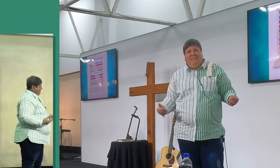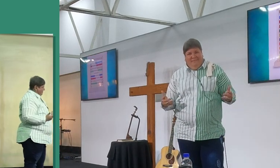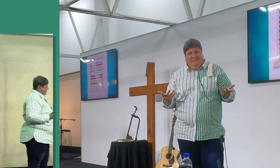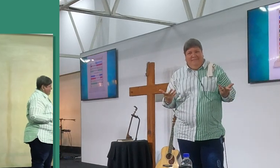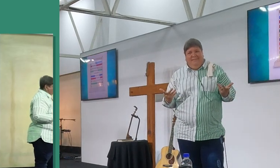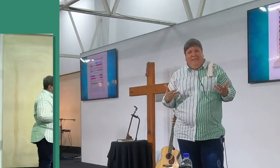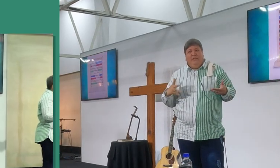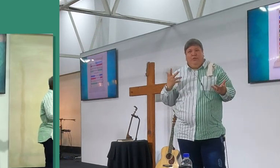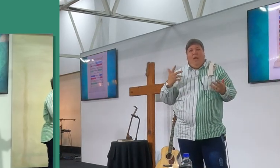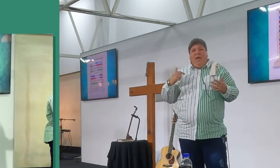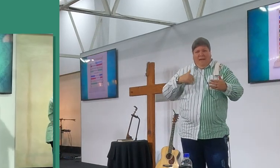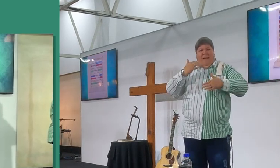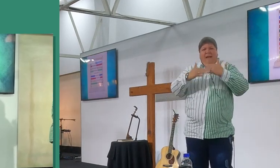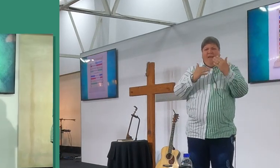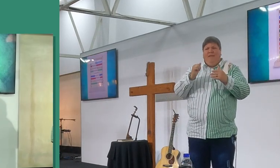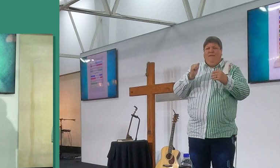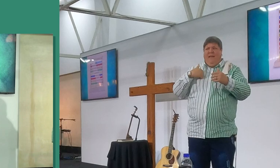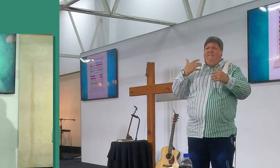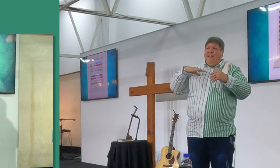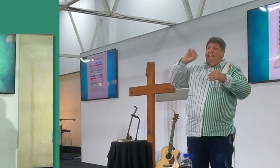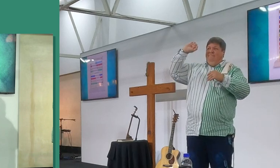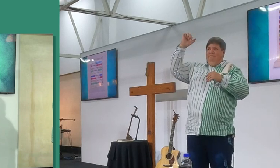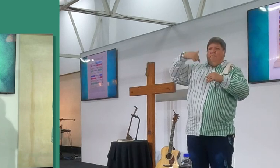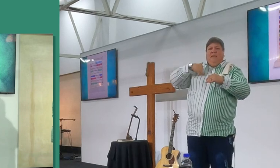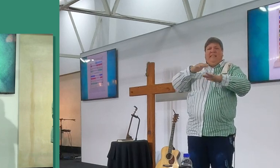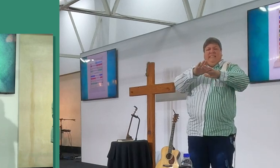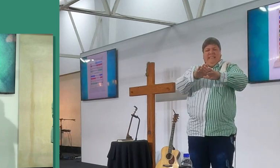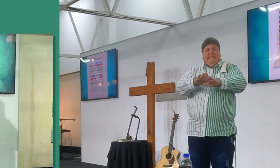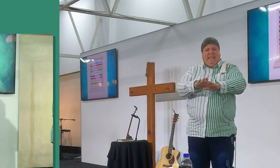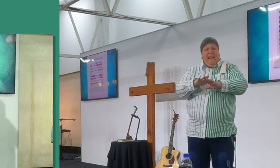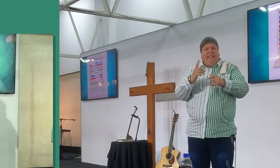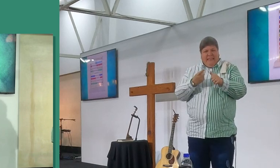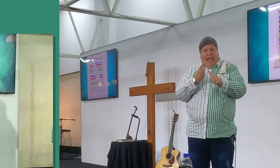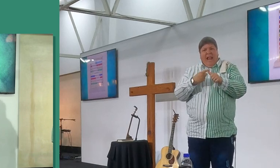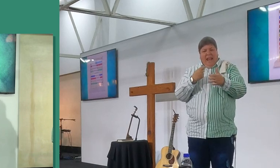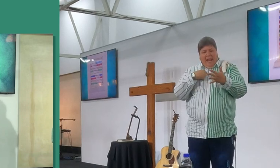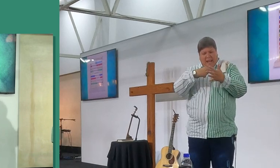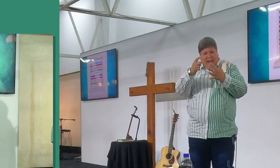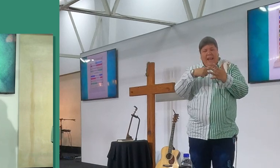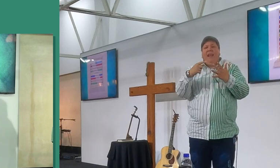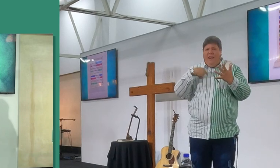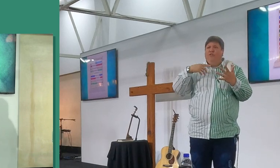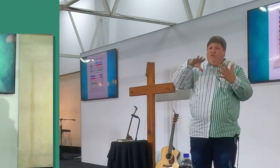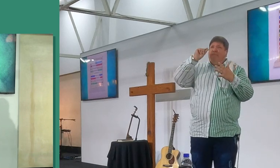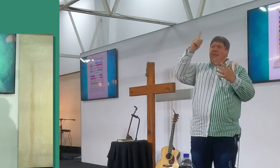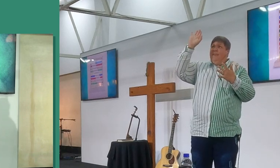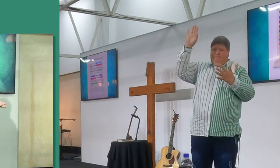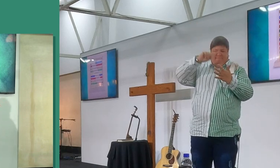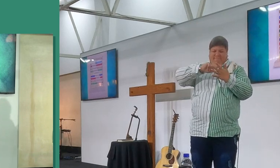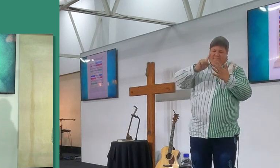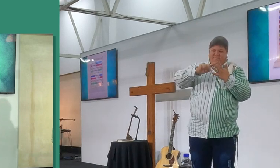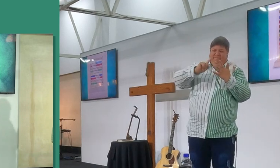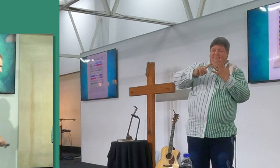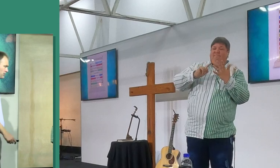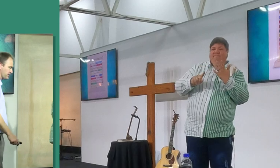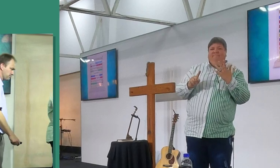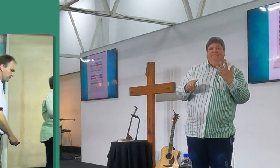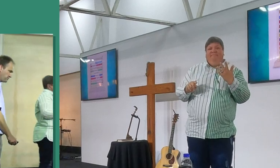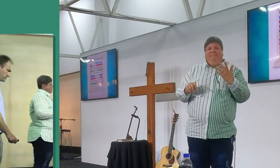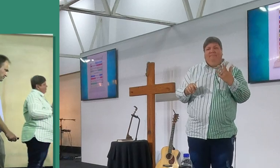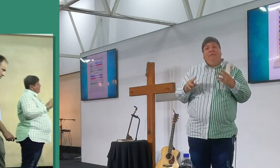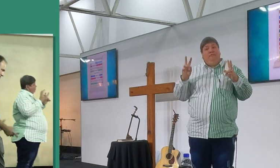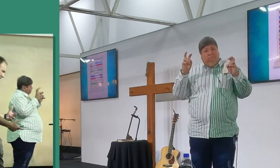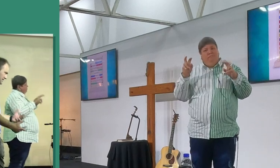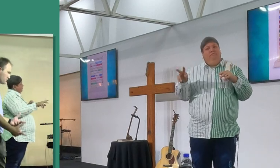wat hy doen is, hy tel sê sê dingen, hy tel dit, en hy kies om vir die Heere dit op te noem, nou, vir meel je sap, kom weg en jy speel gauw eerst David,